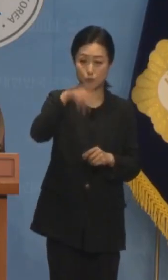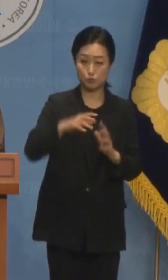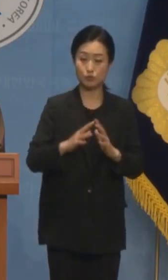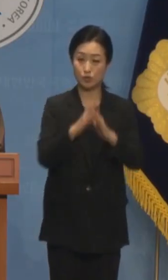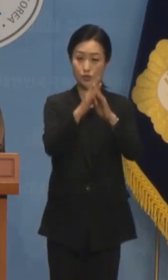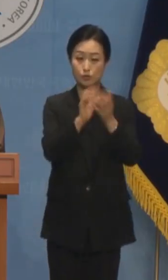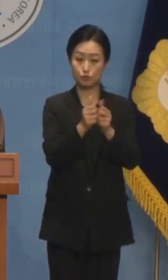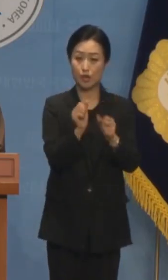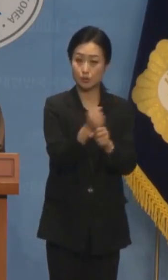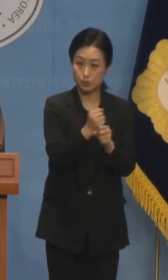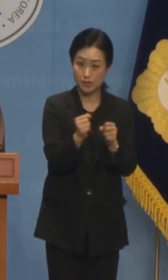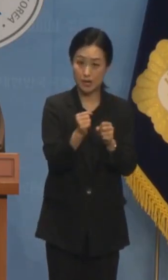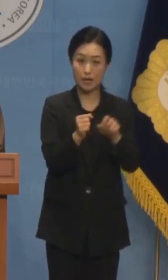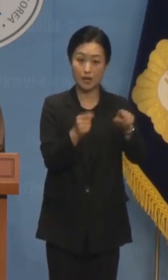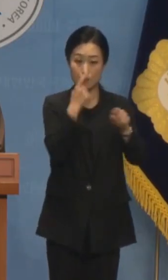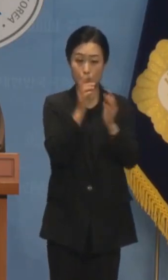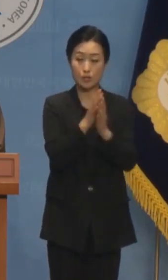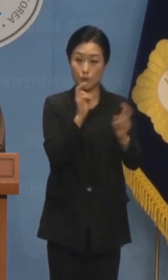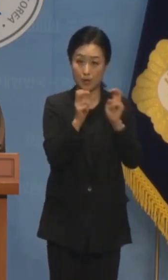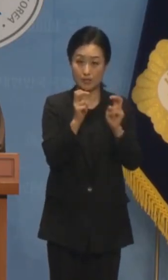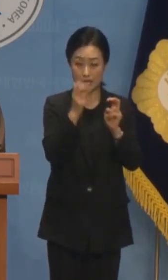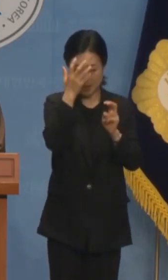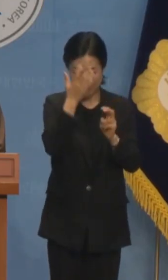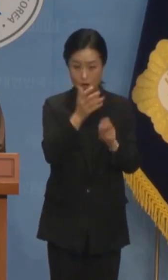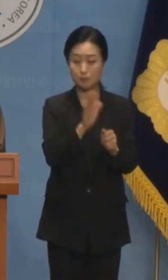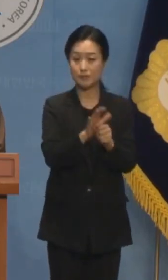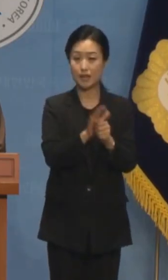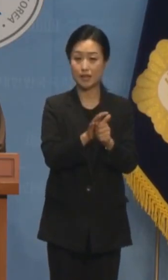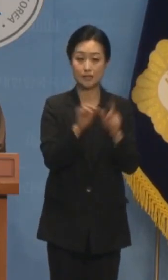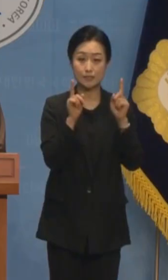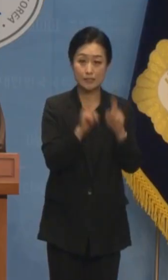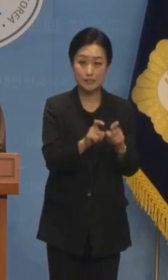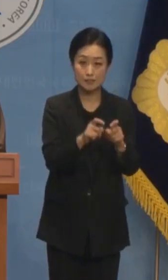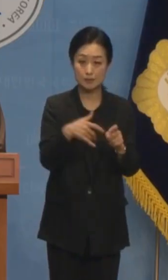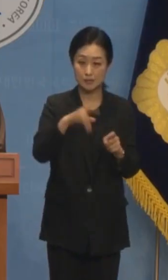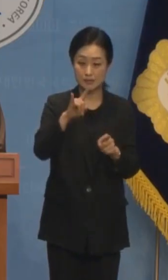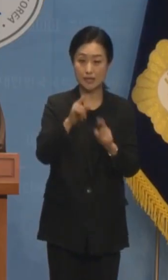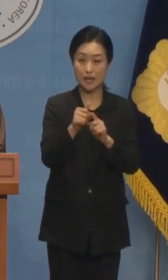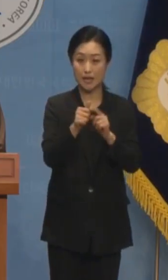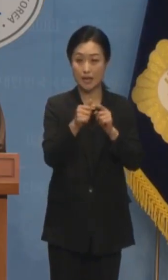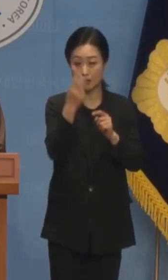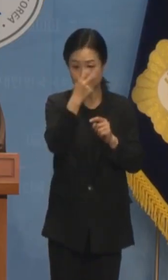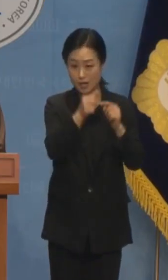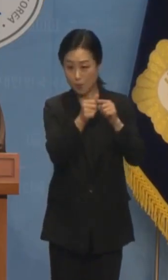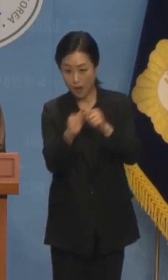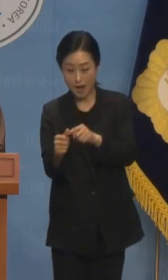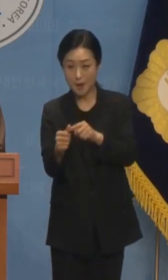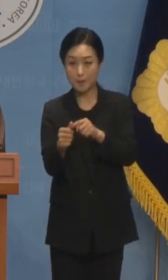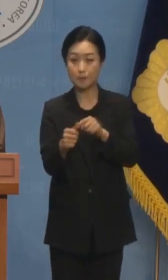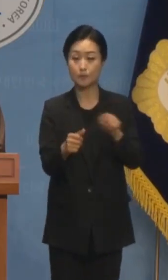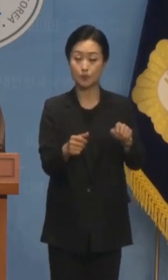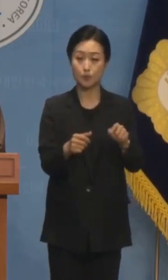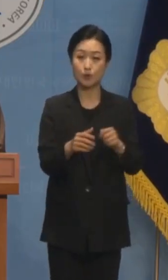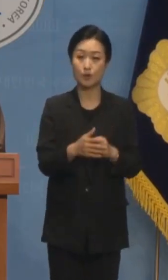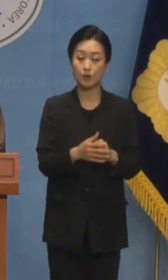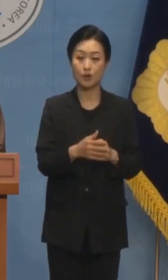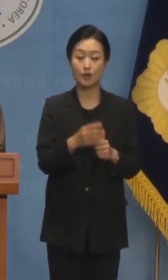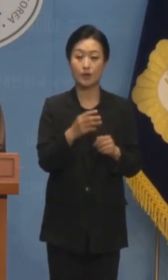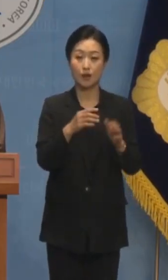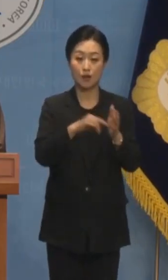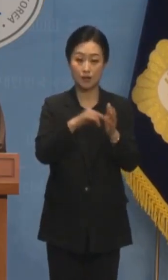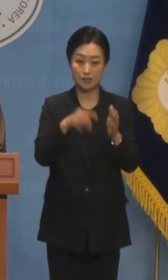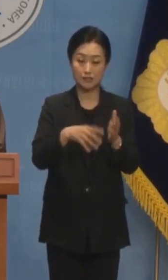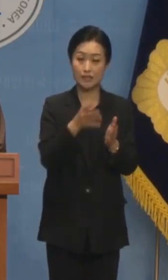코브나 컨텐츠 뇌물성 협찬 의혹, 최해병 사망 사건 및 세관 마약 사건 구명 로비 의혹, 최근